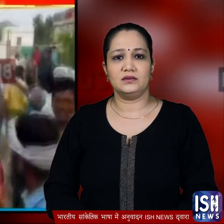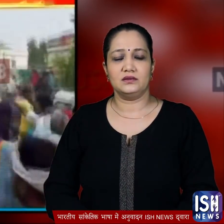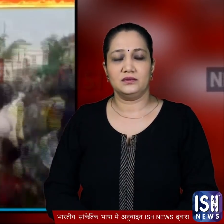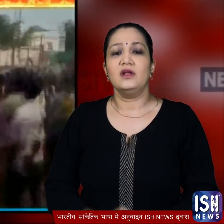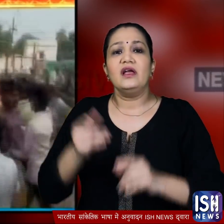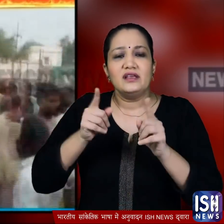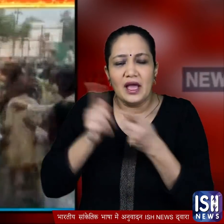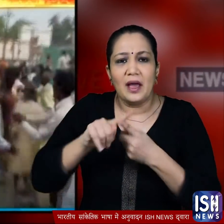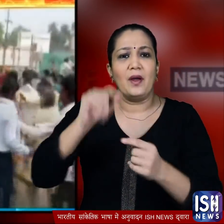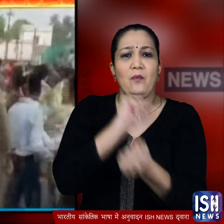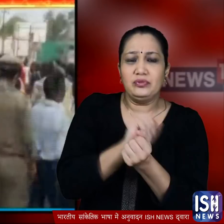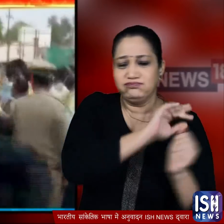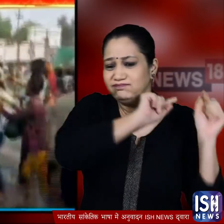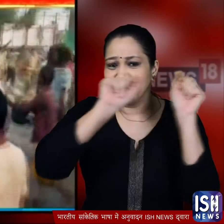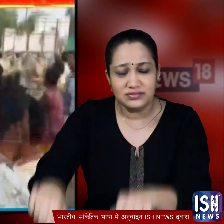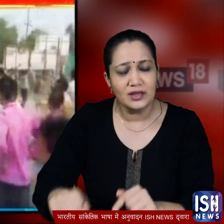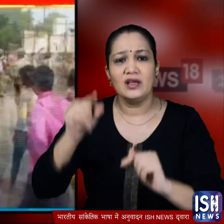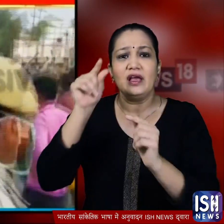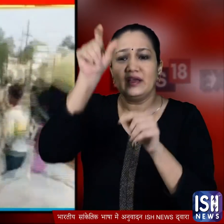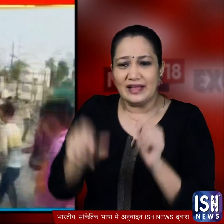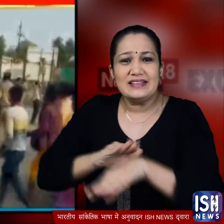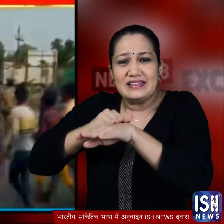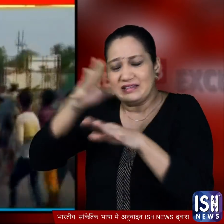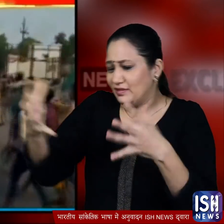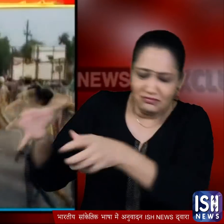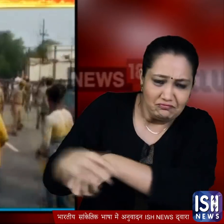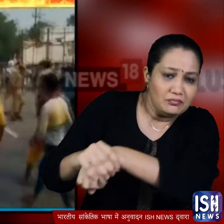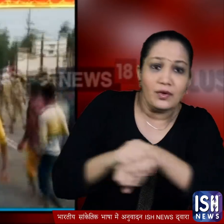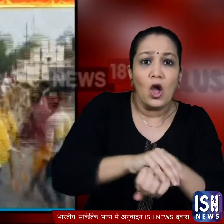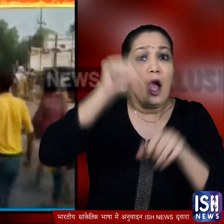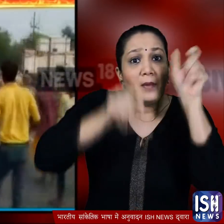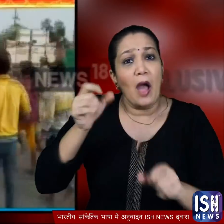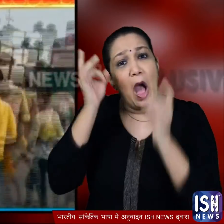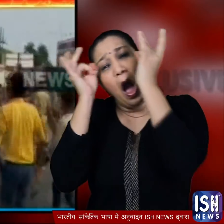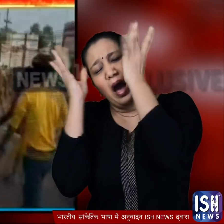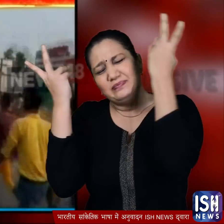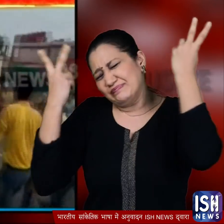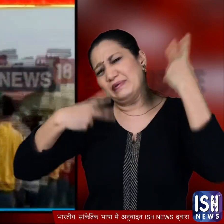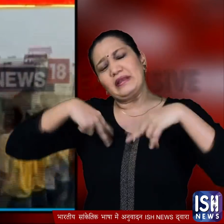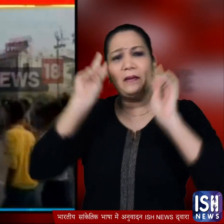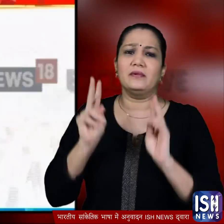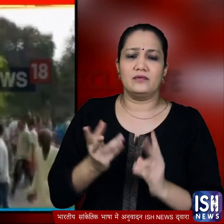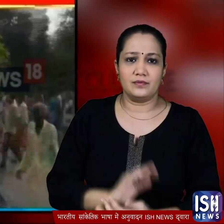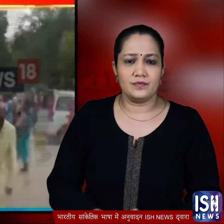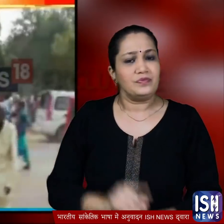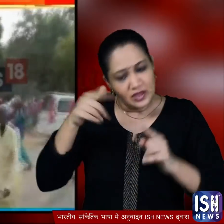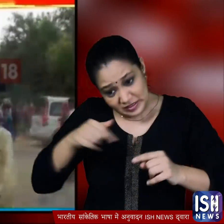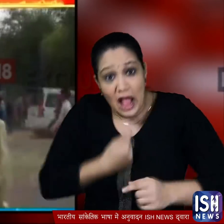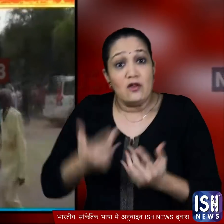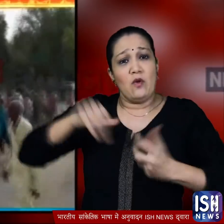इस बीच जब महां पहुंची पुलिस उस गाड़ी के ड्राइवर को अपने साथ ले जाने लगी तो लोगों का घुसा साथवे आसमान पर पहुंच गया वो उसे खुद पीटना चाहते